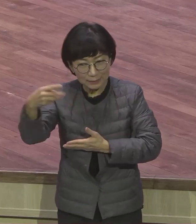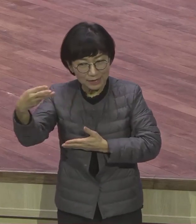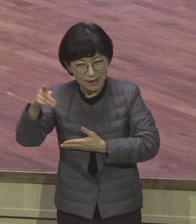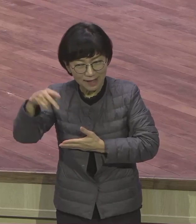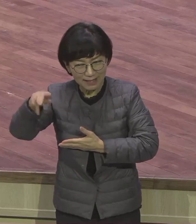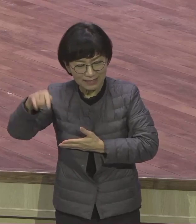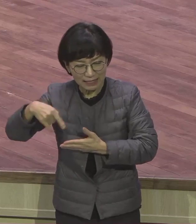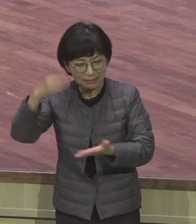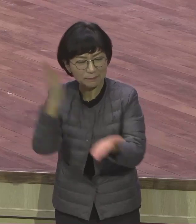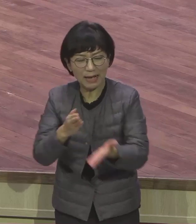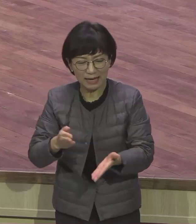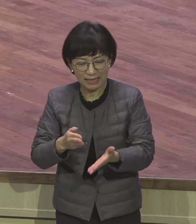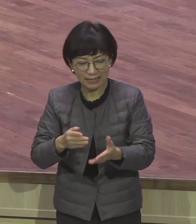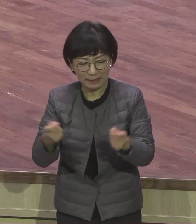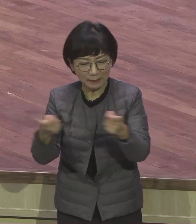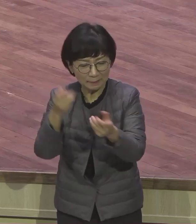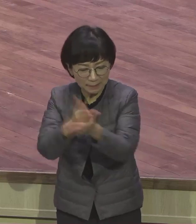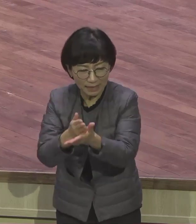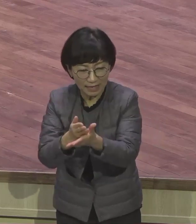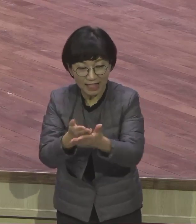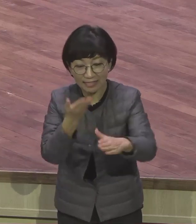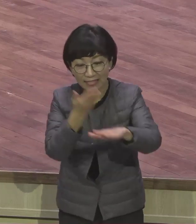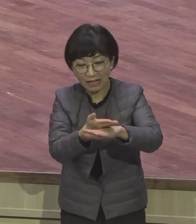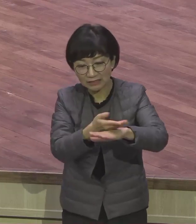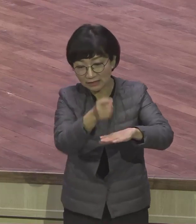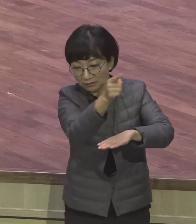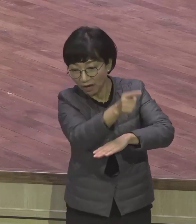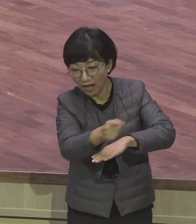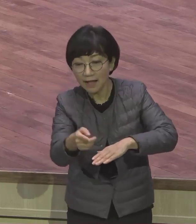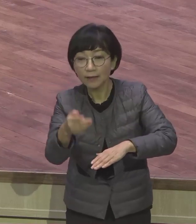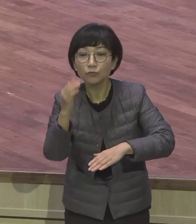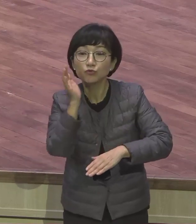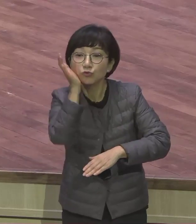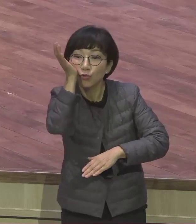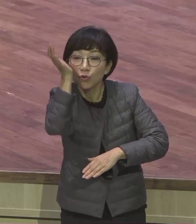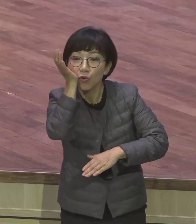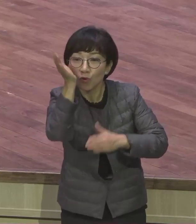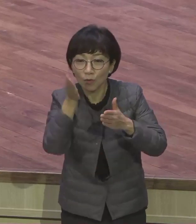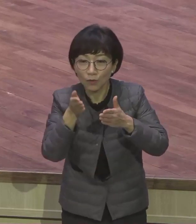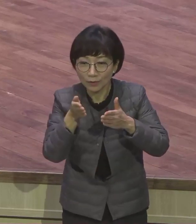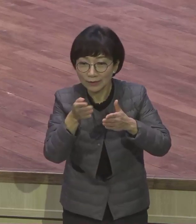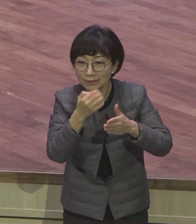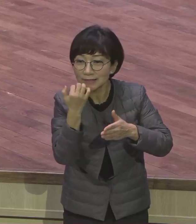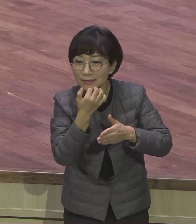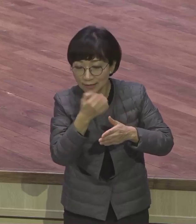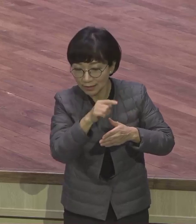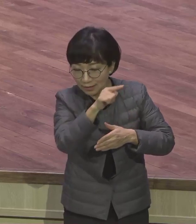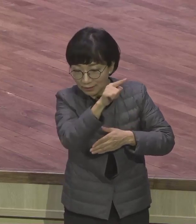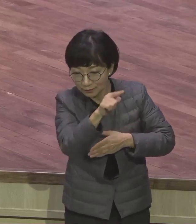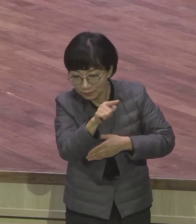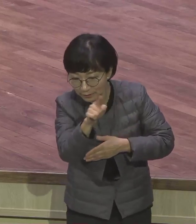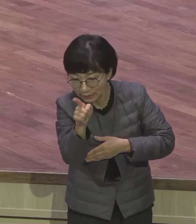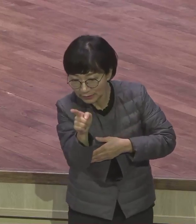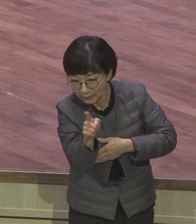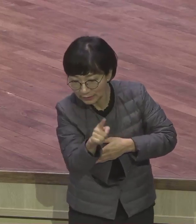남쪽으로 저 파란색깔 있죠 쫙 내려옵니다 내려와요 돌려 빙